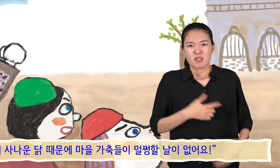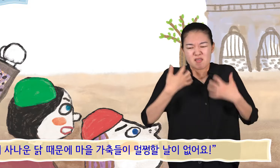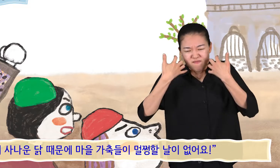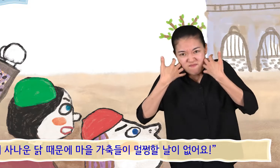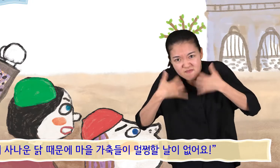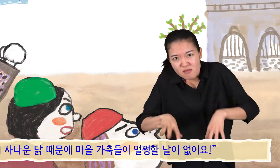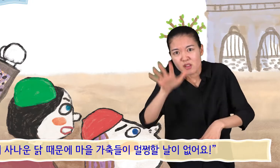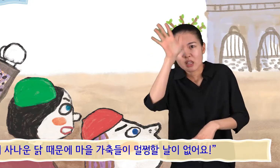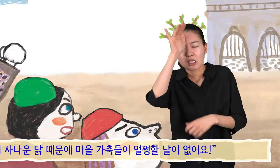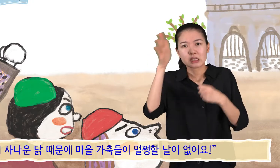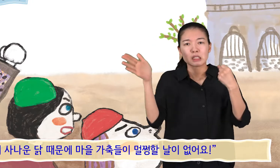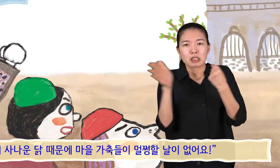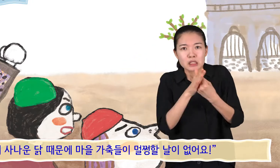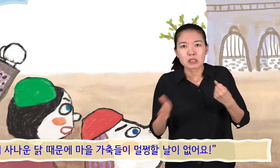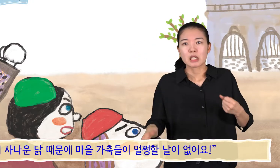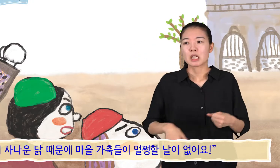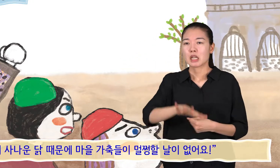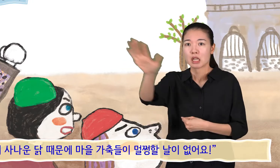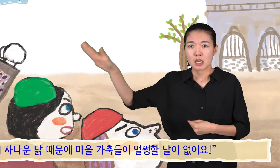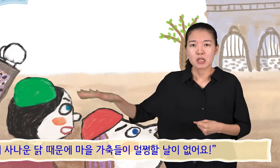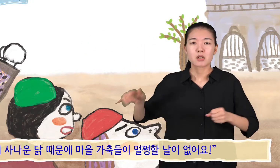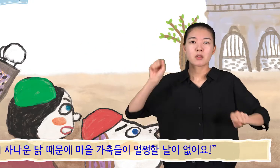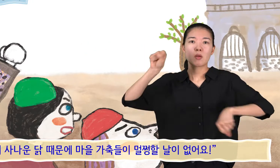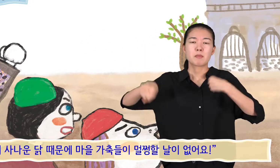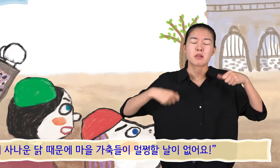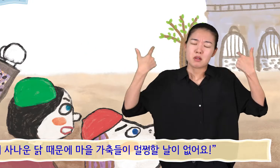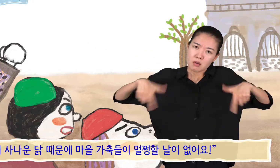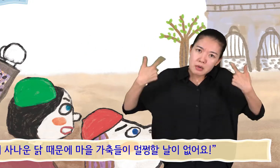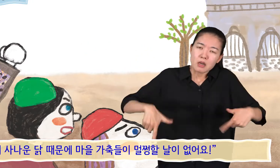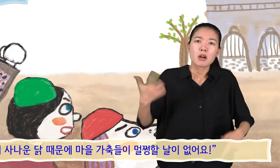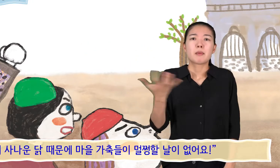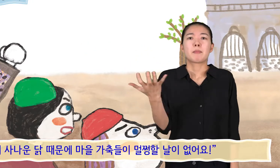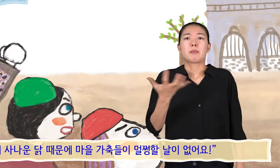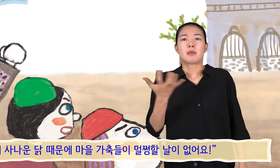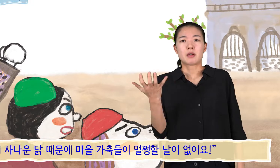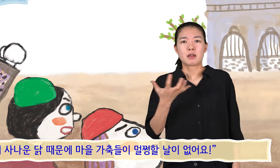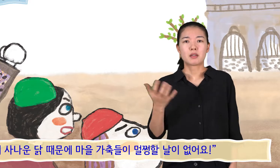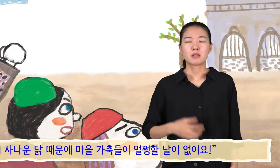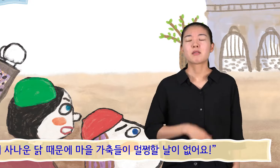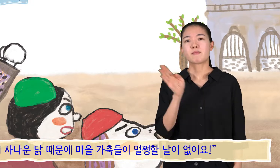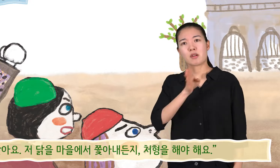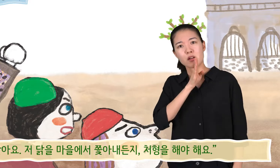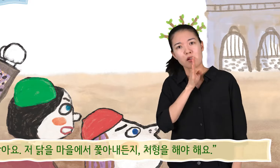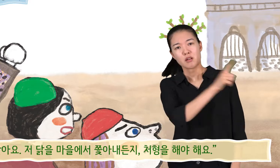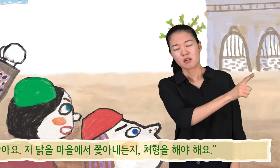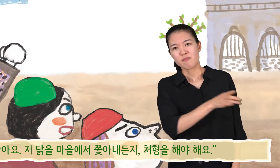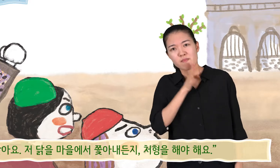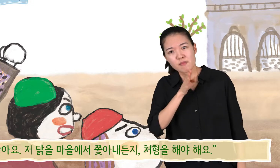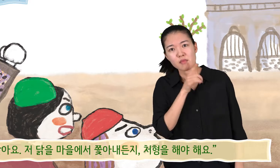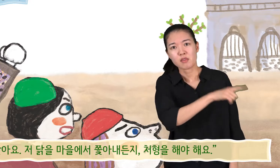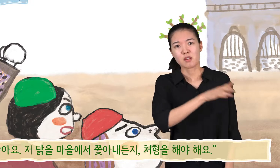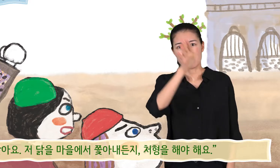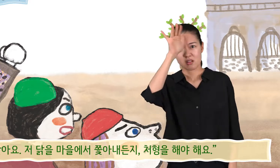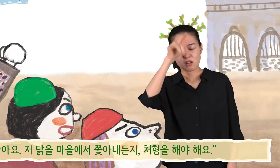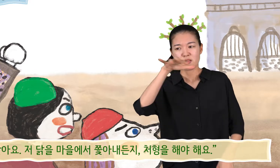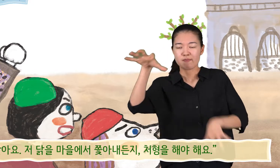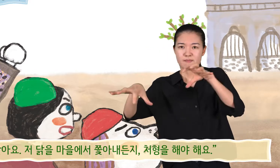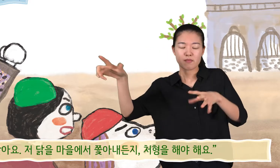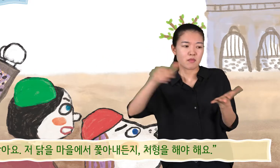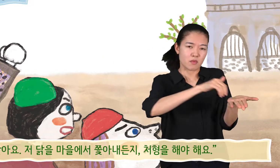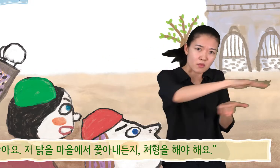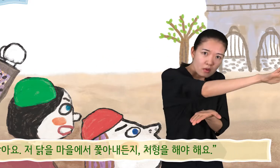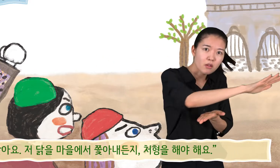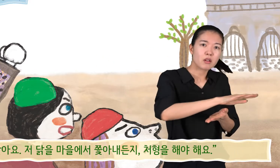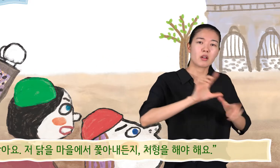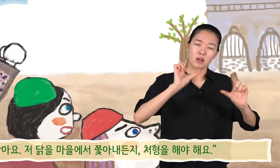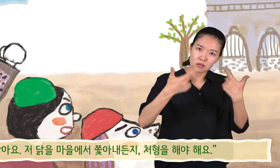저 사나운 닭 때문에 마을 가축들이 멀쩡할 날이 없어요. 맞아요. 저 닭을